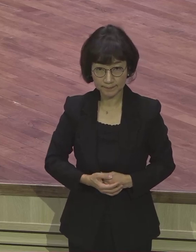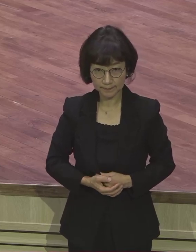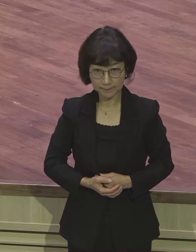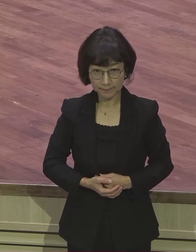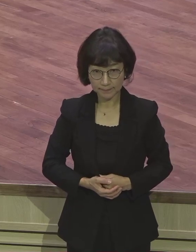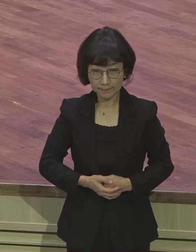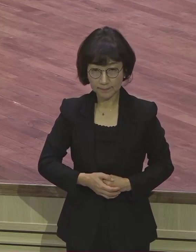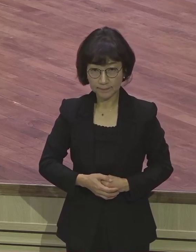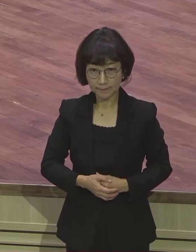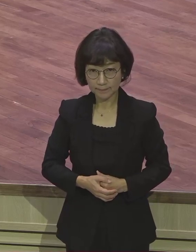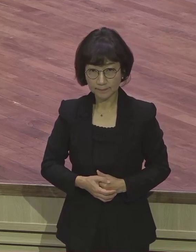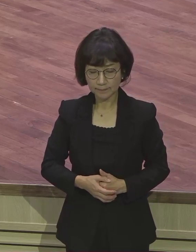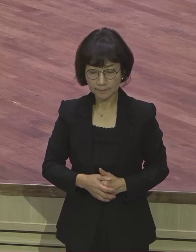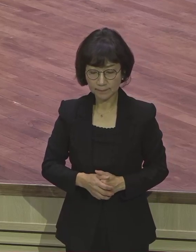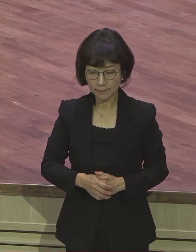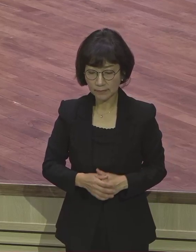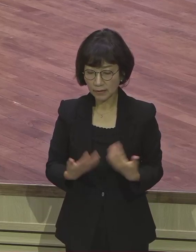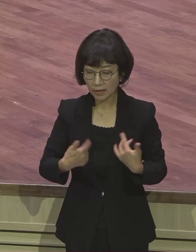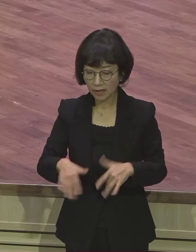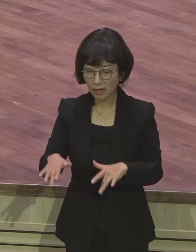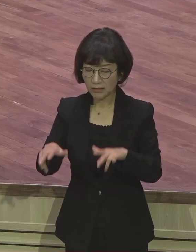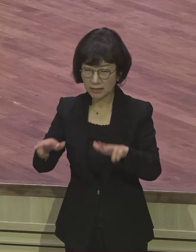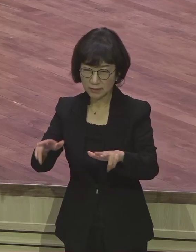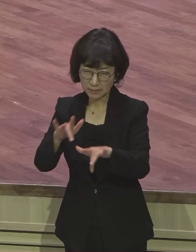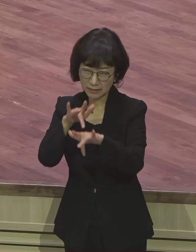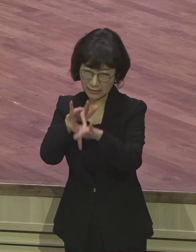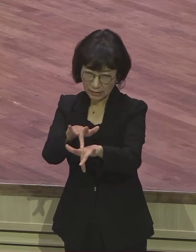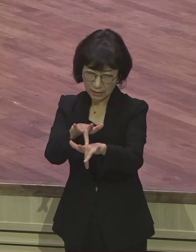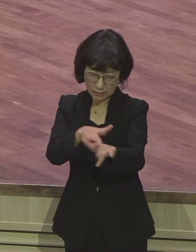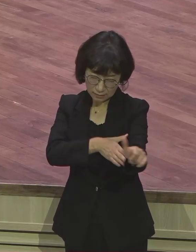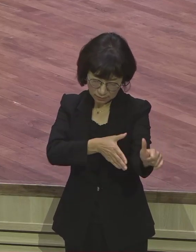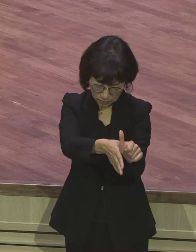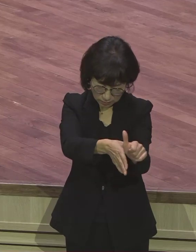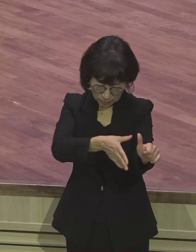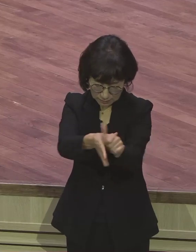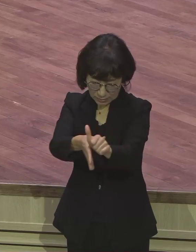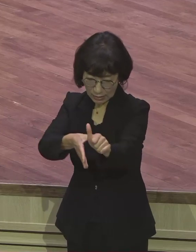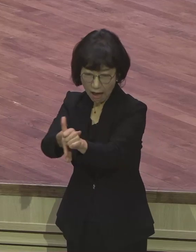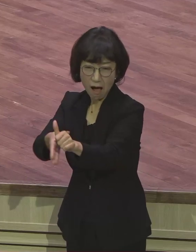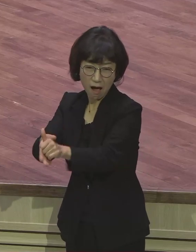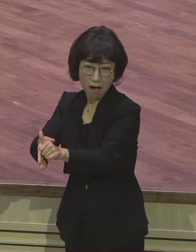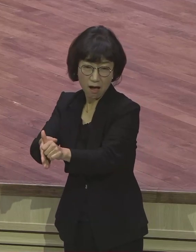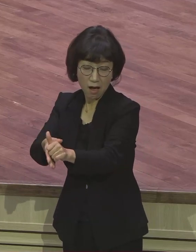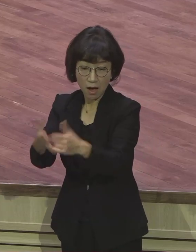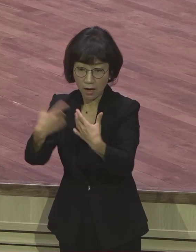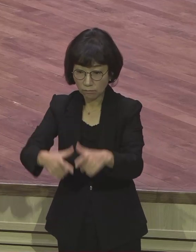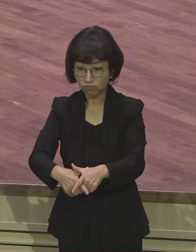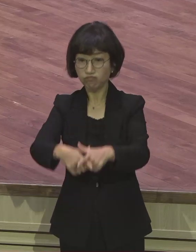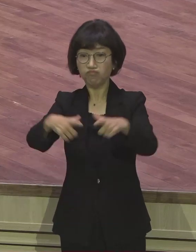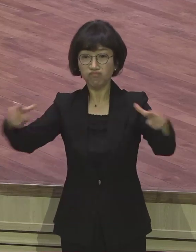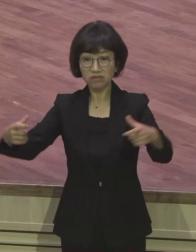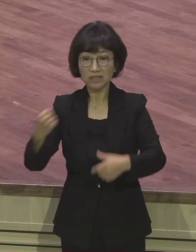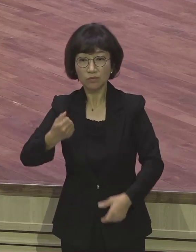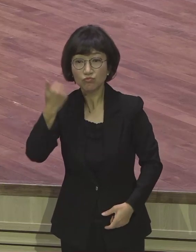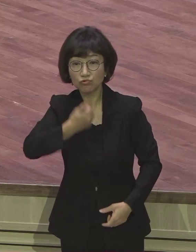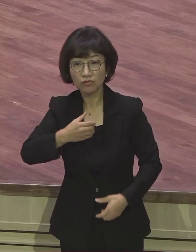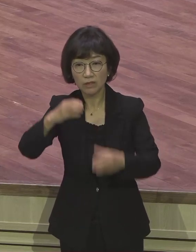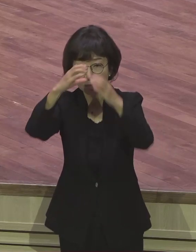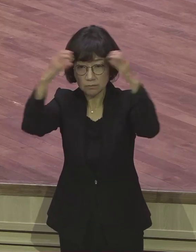철수입니다 왜 사단이 전부 공격해가지고 다섯 바지 모슬림 성교사 제일 많아요 이단들의 성교사들이 제일